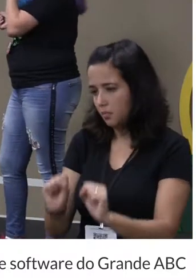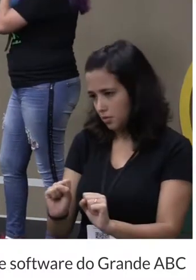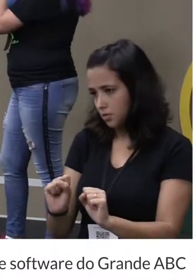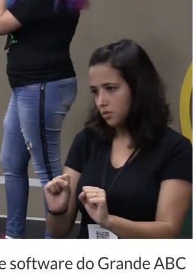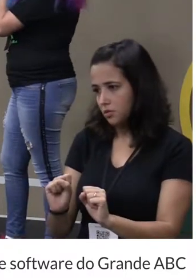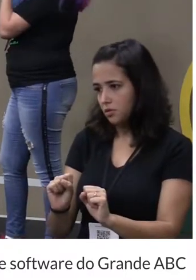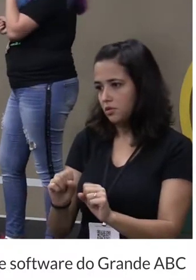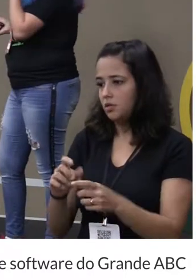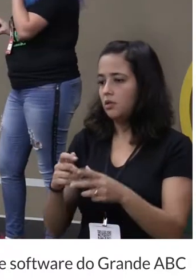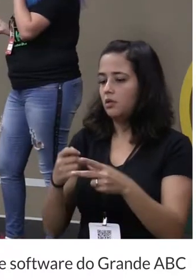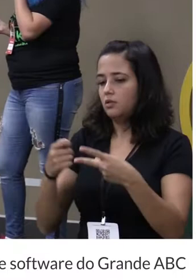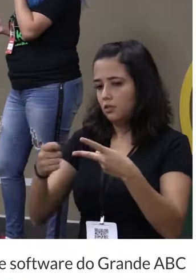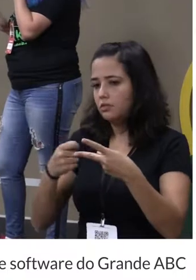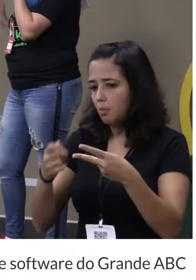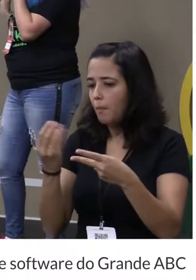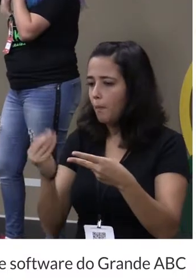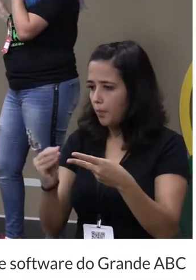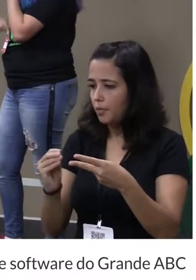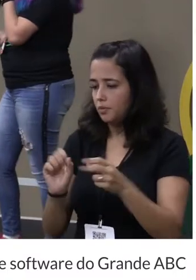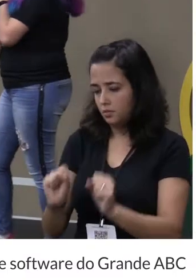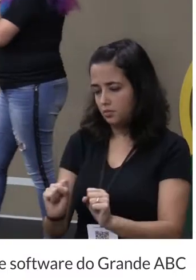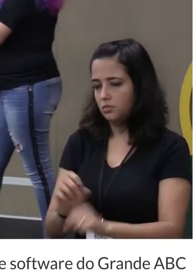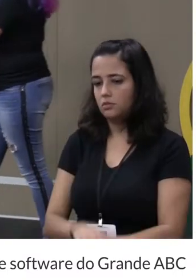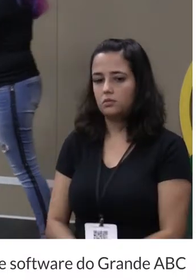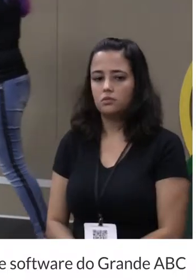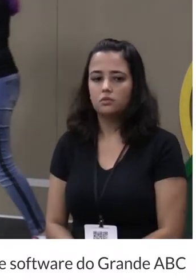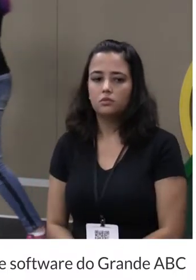Eu posso chamar um JavaScript aqui dentro. De boas.